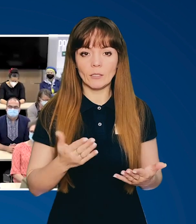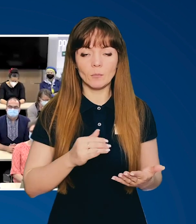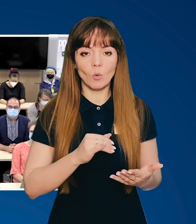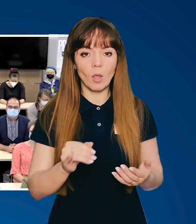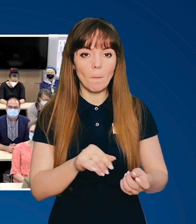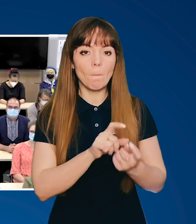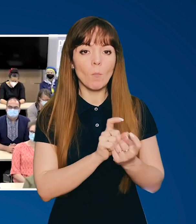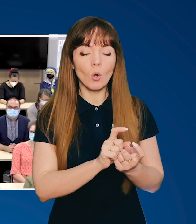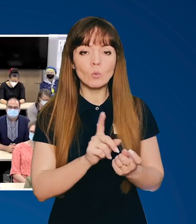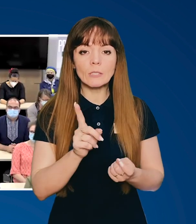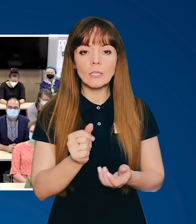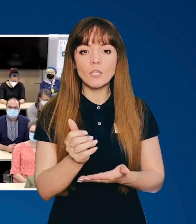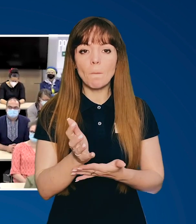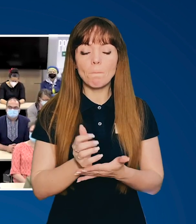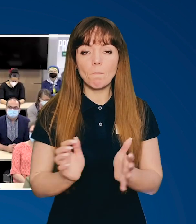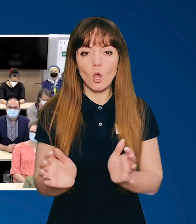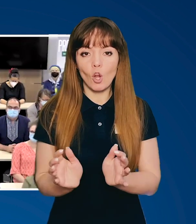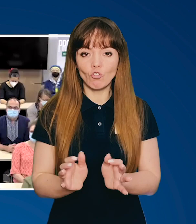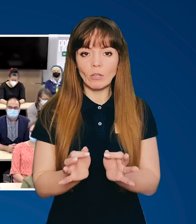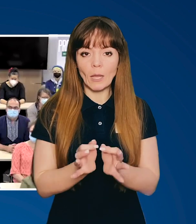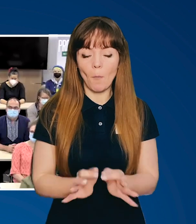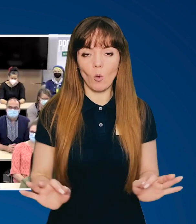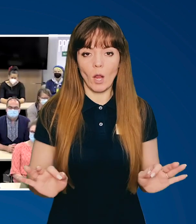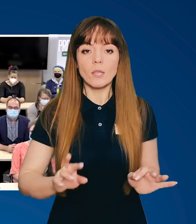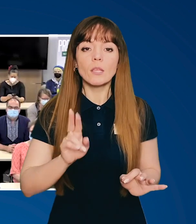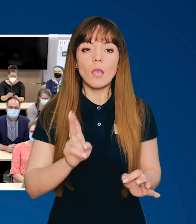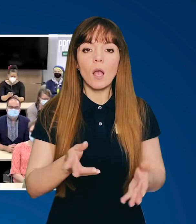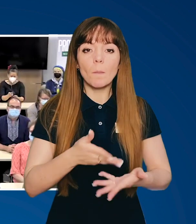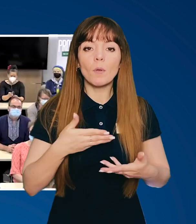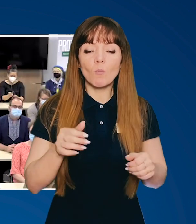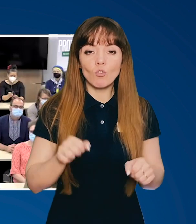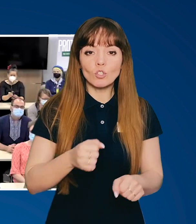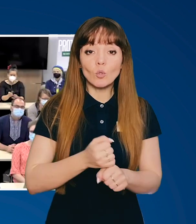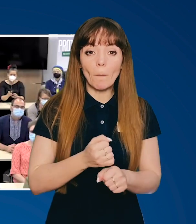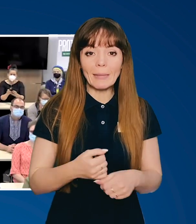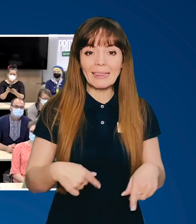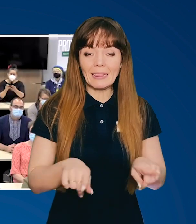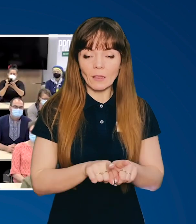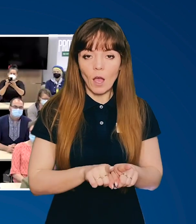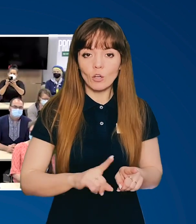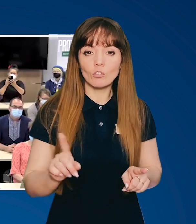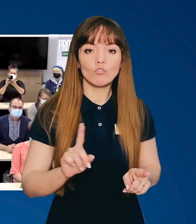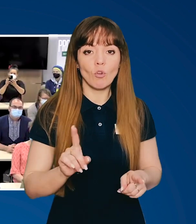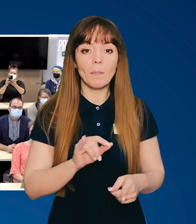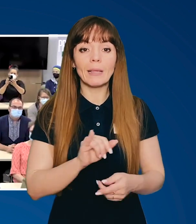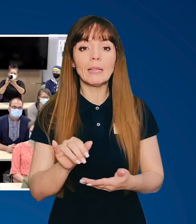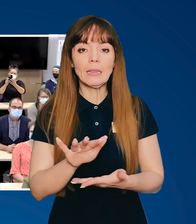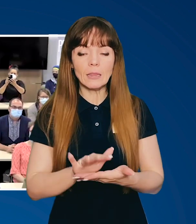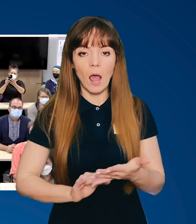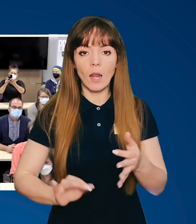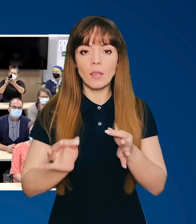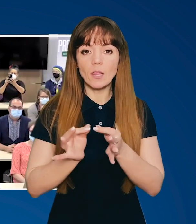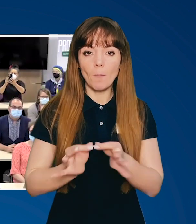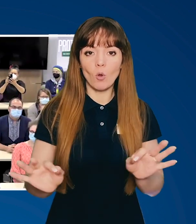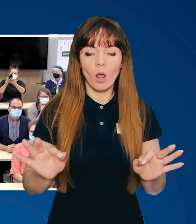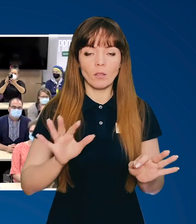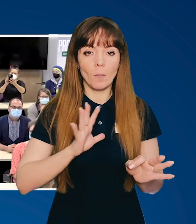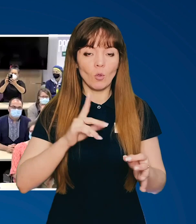боротьбу за спереження демократії. Як ми можемо зробити так, щоб ідеали демократії були